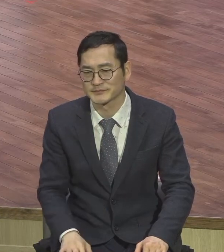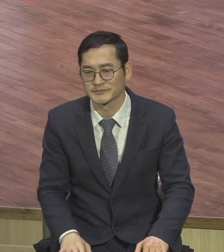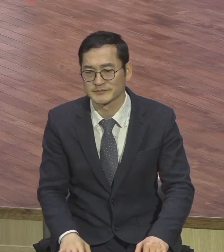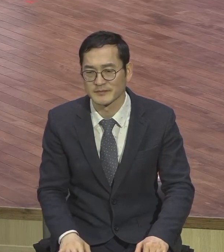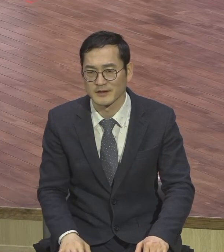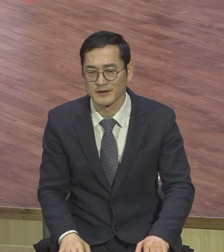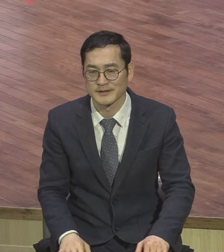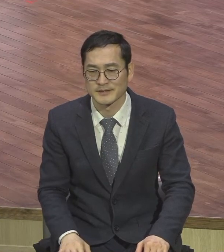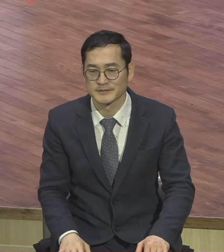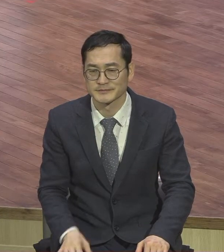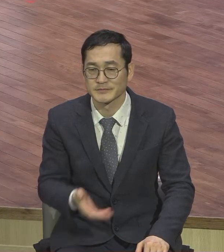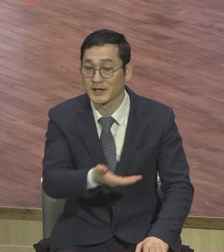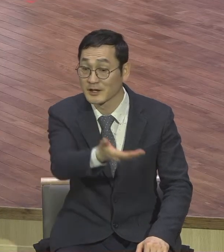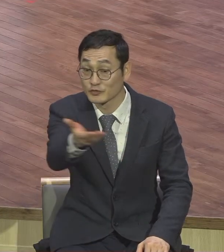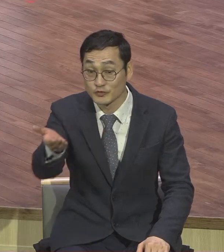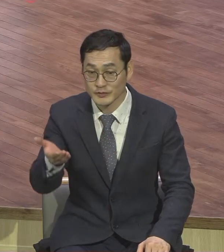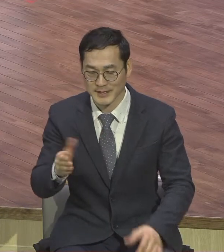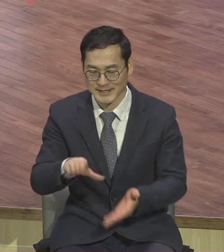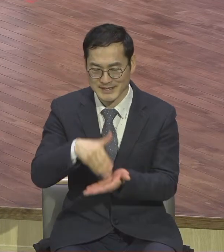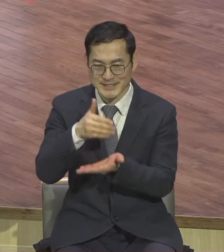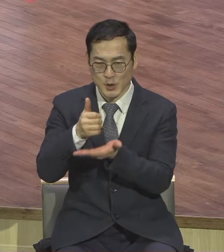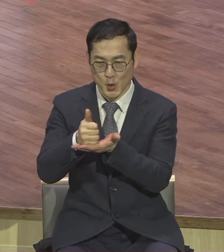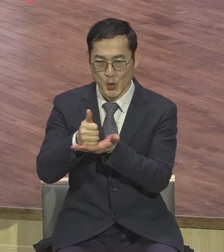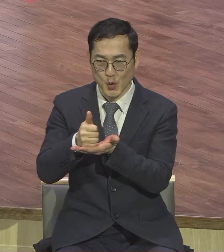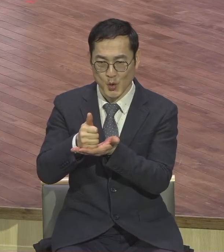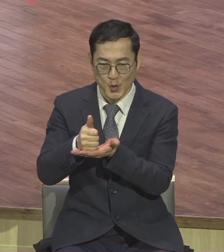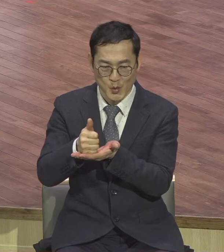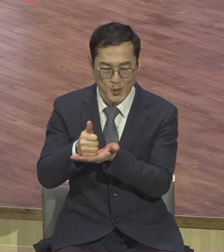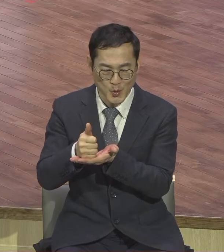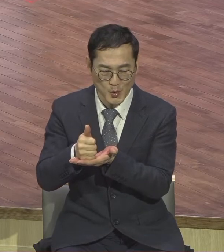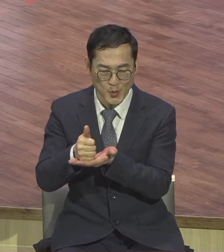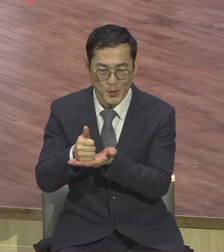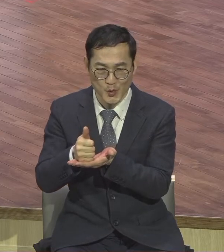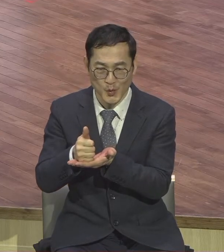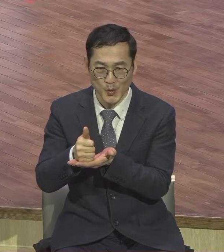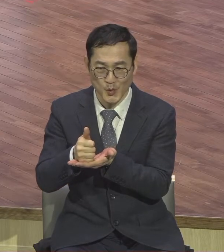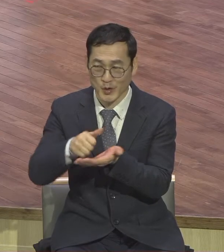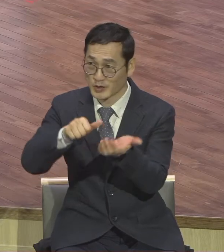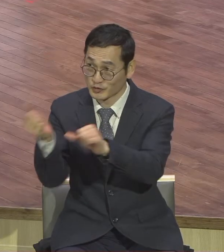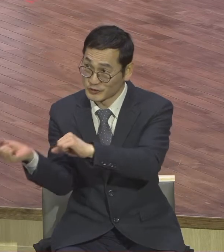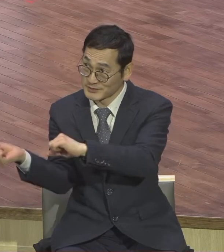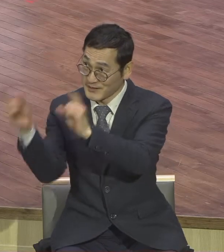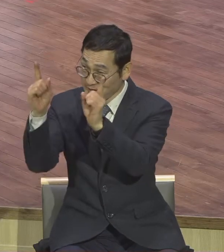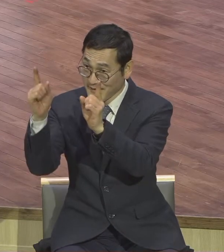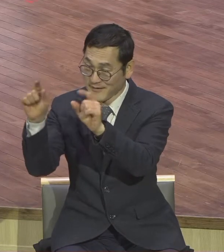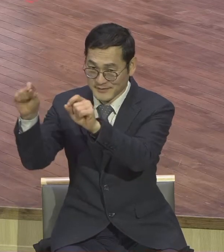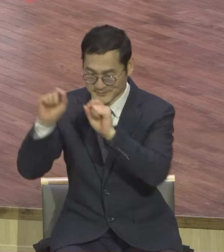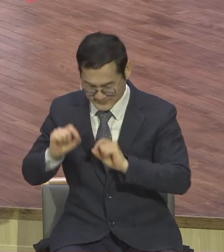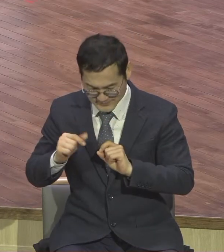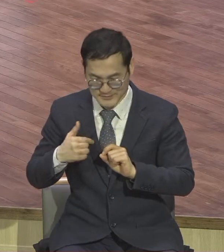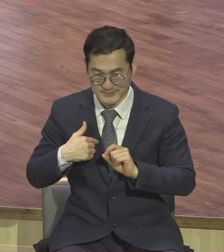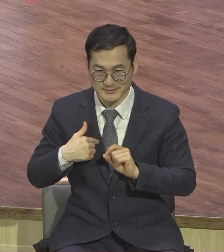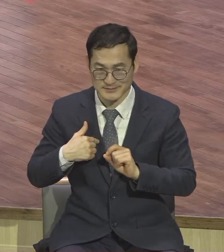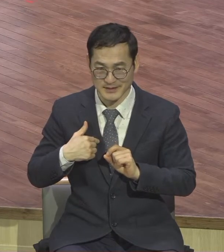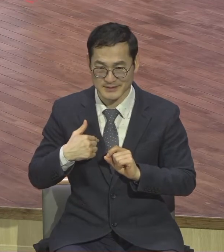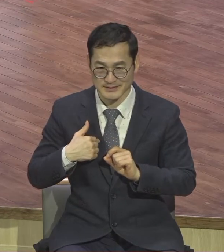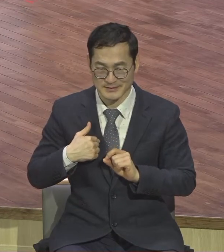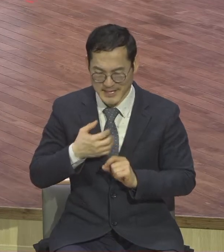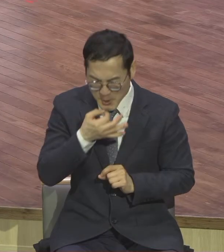항상 글쎄의 중심으로 살면서 나를 살리고 다른 사람도 살리는 이러한 산복음위생대기를